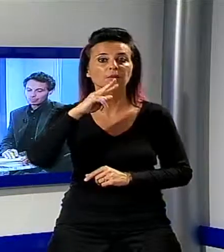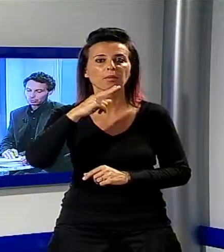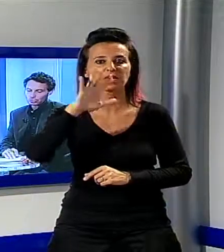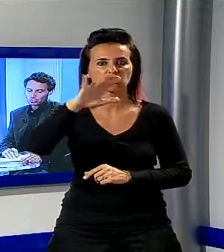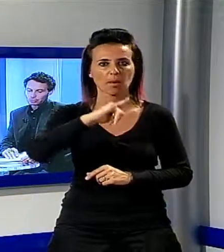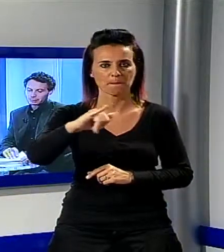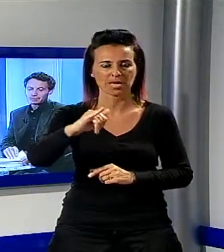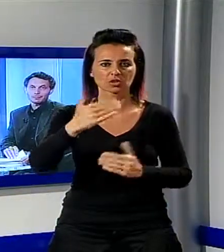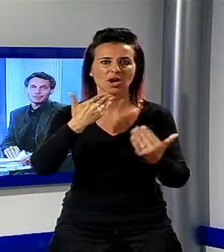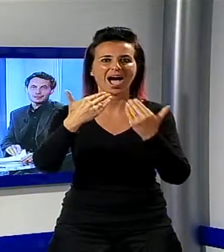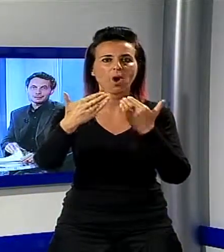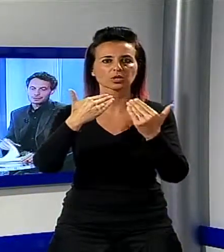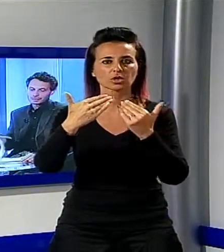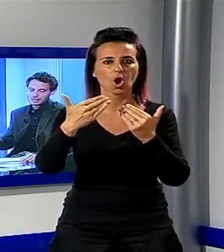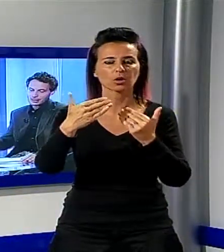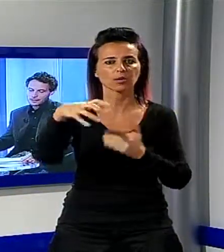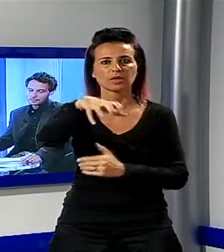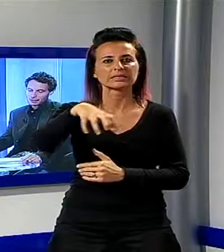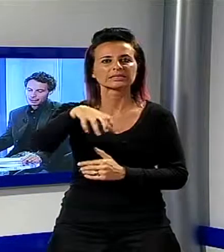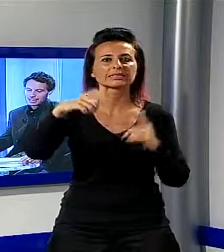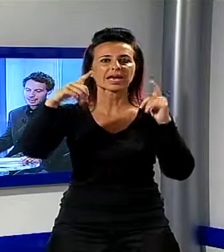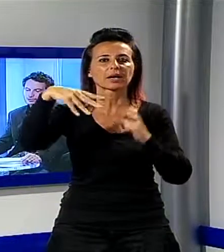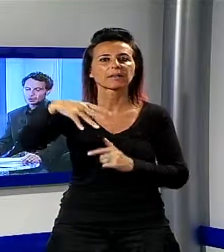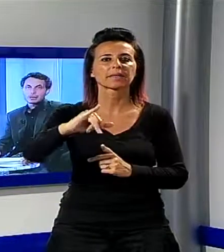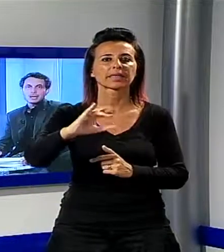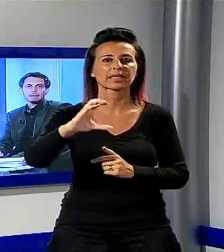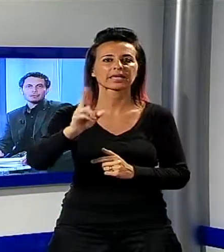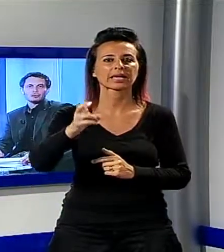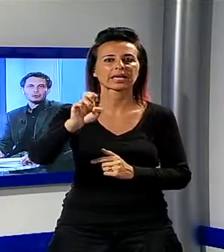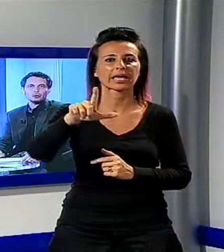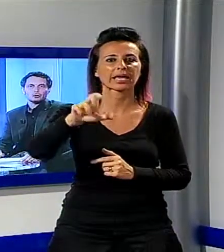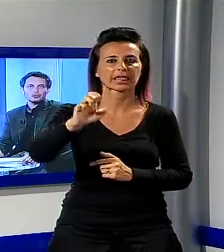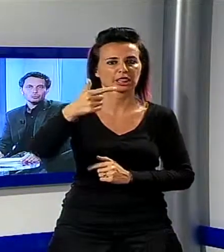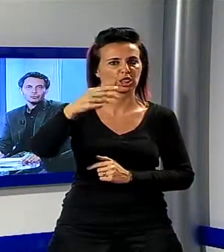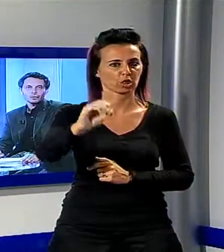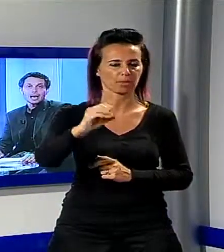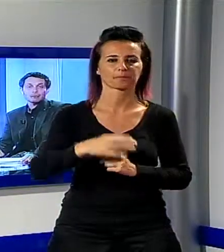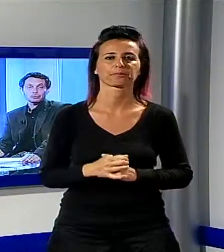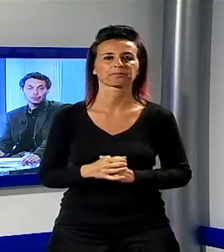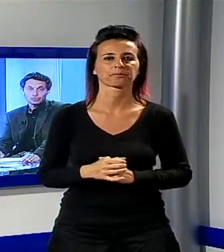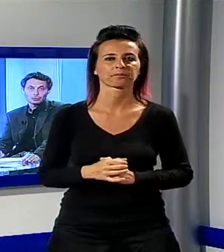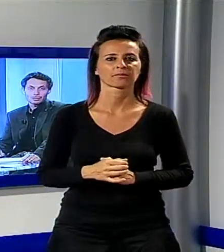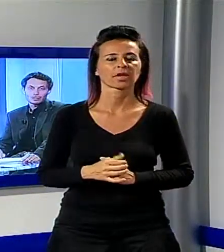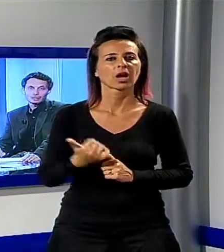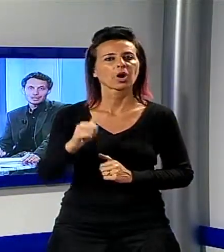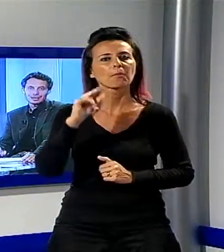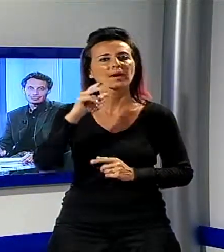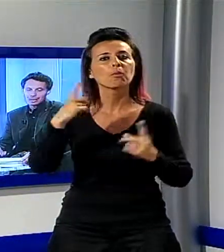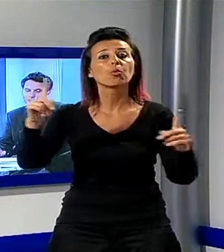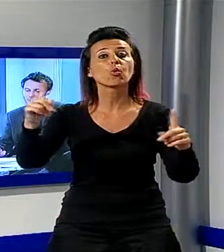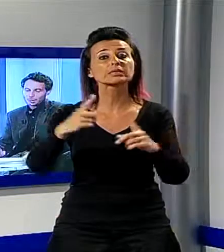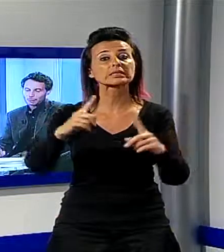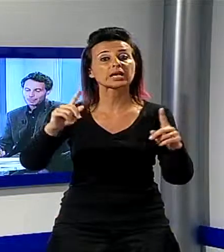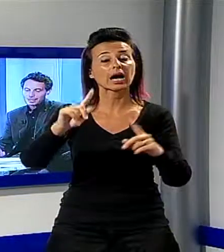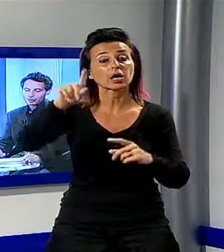nell'auditorium del complesso di San Micheletto e a proposito di musica appuntamento con la musica